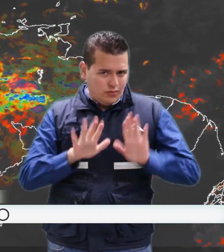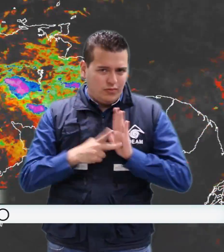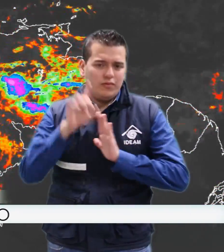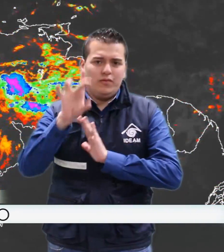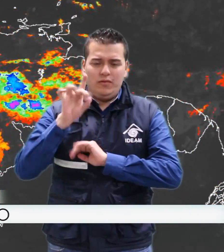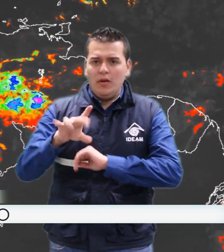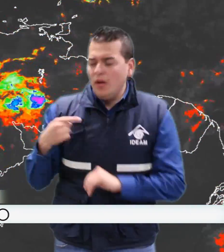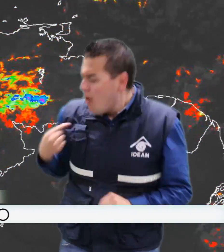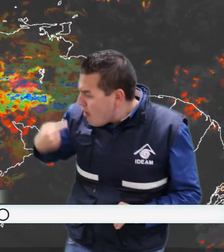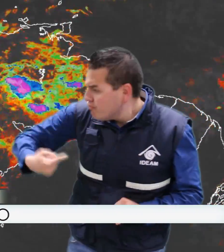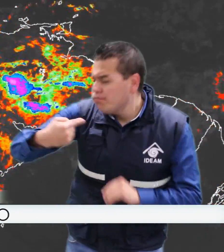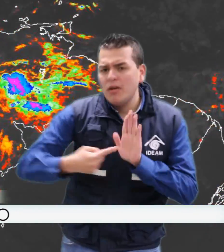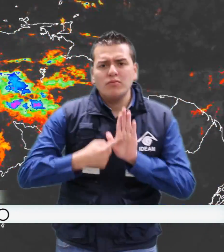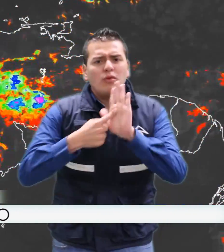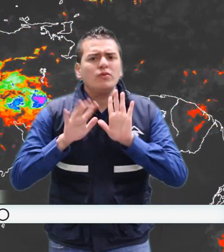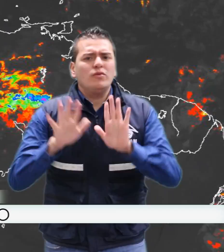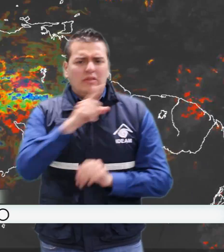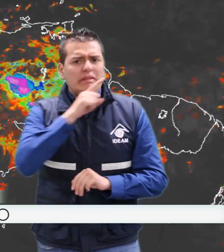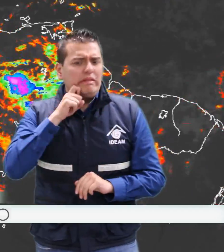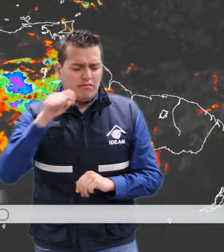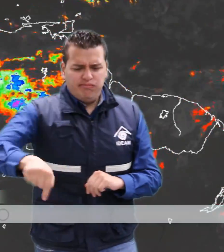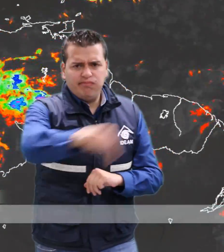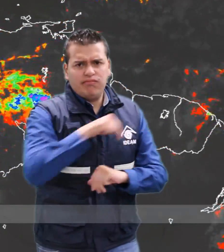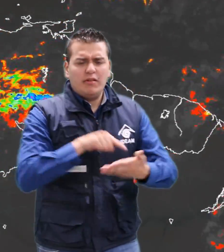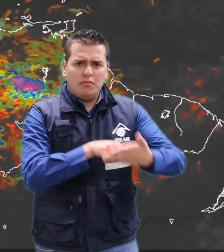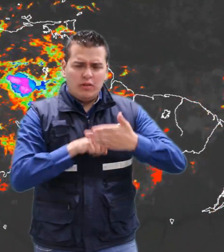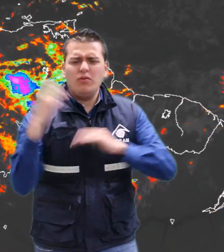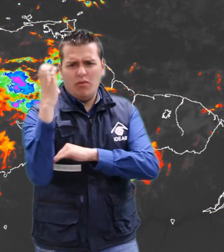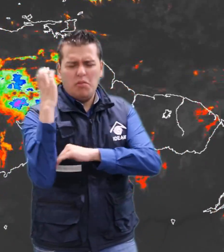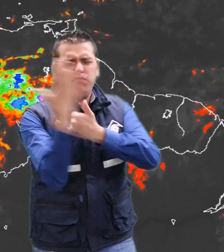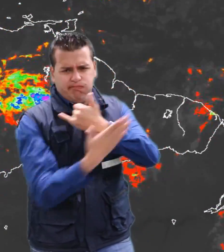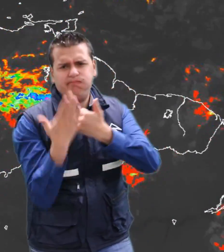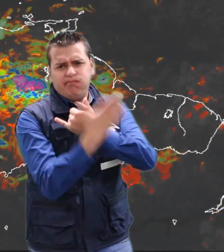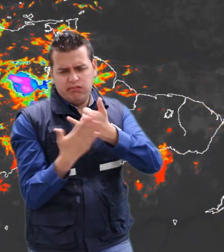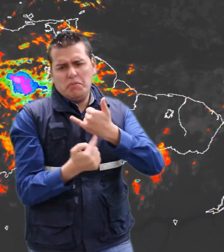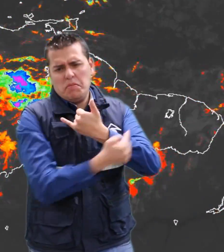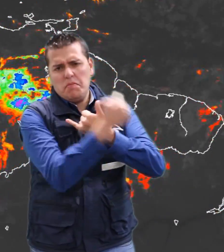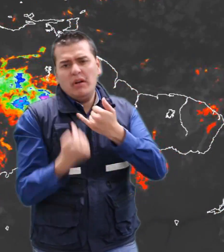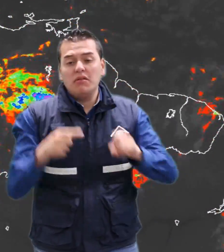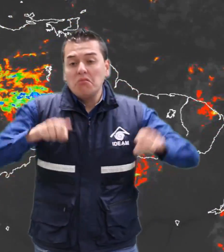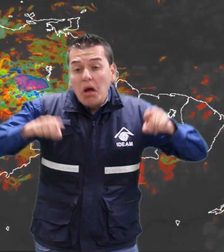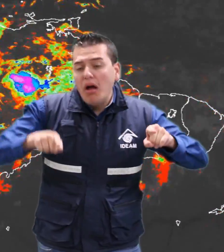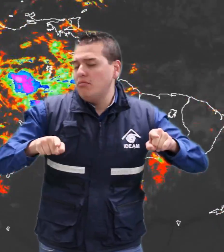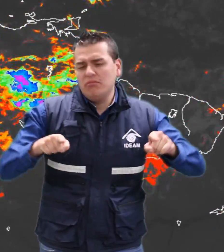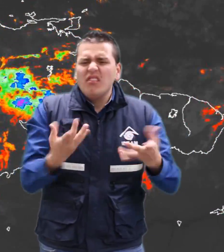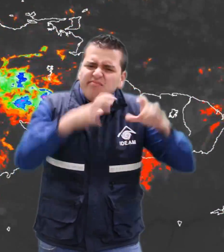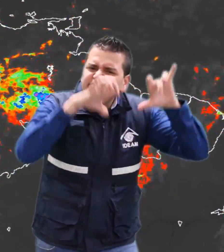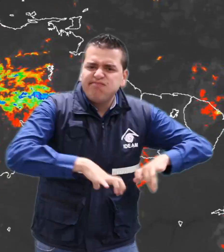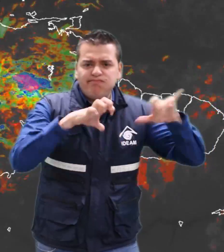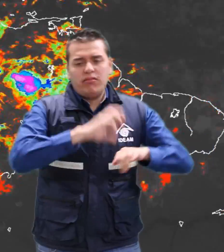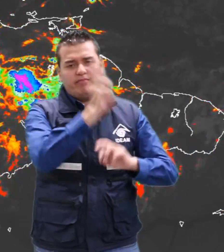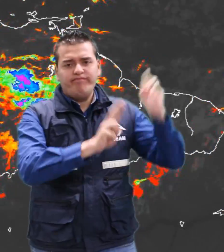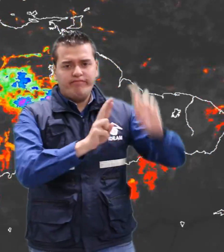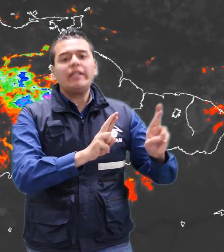han predominado las condiciones de tiempo seco en amplios sectores del territorio nacional, salvo por algunas lluvias fuertes con actividad